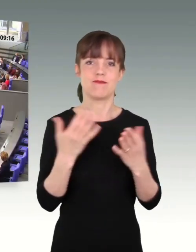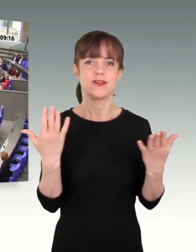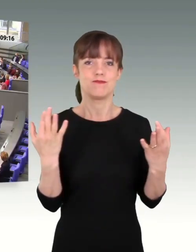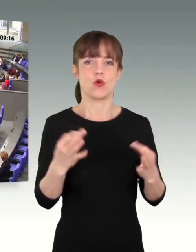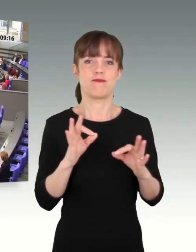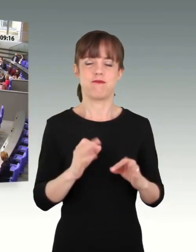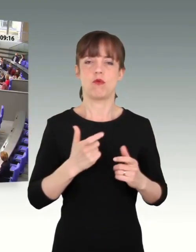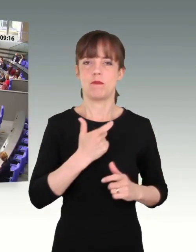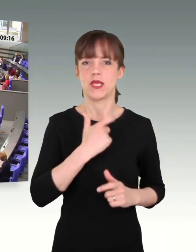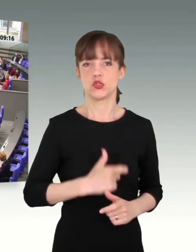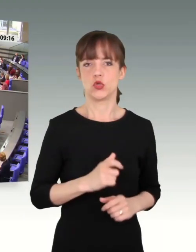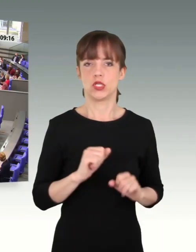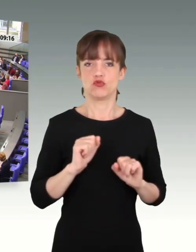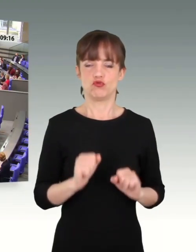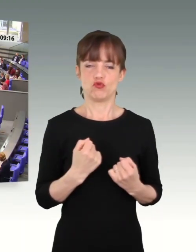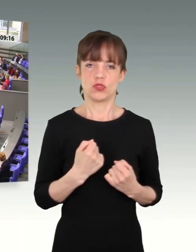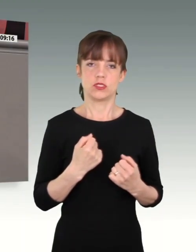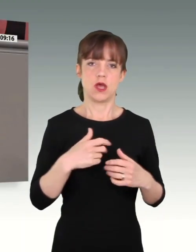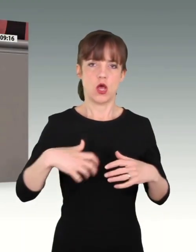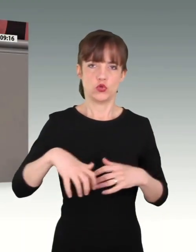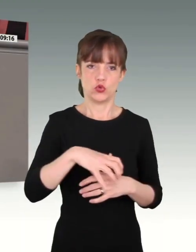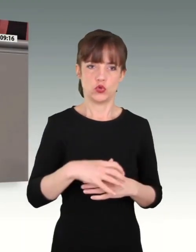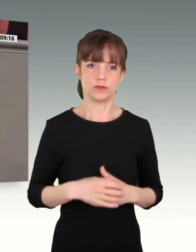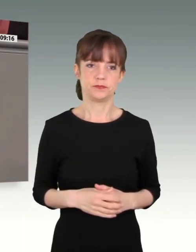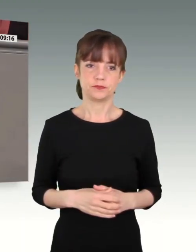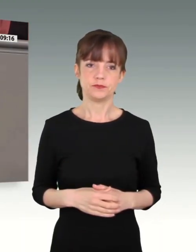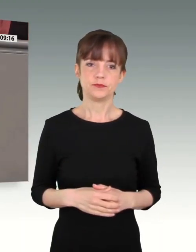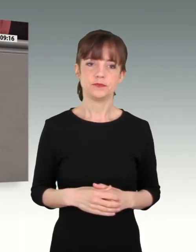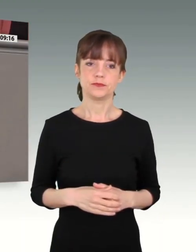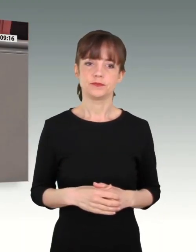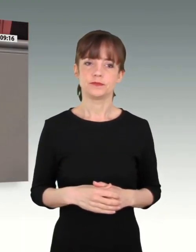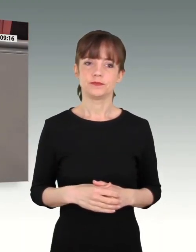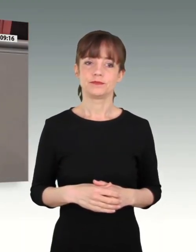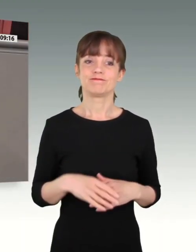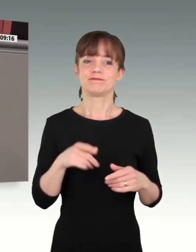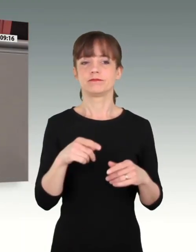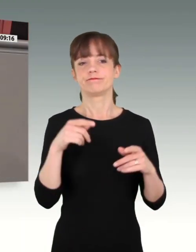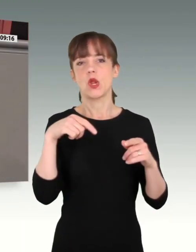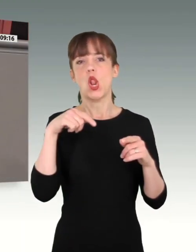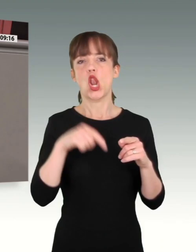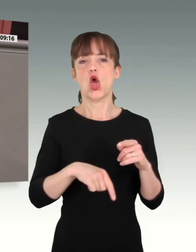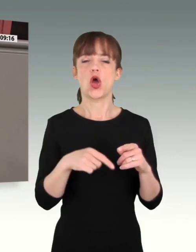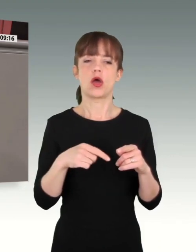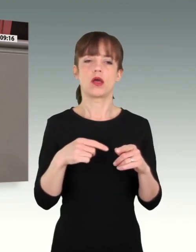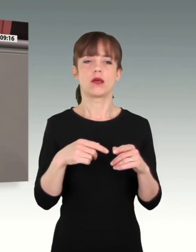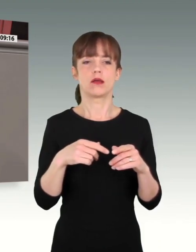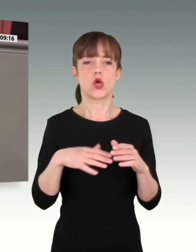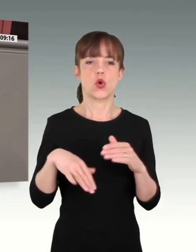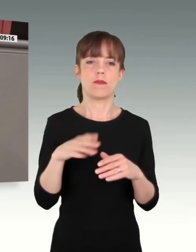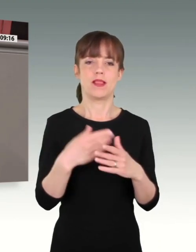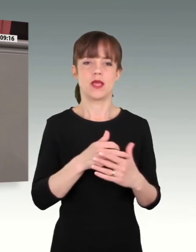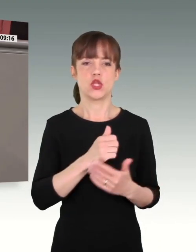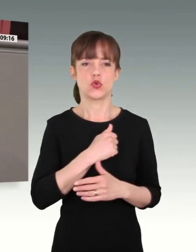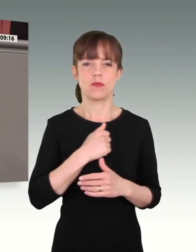Die berühmt-berüchtigte Lochkoppel in der Truppe verschrien und ein Dauerbrenner in den Wehrberichten gehört